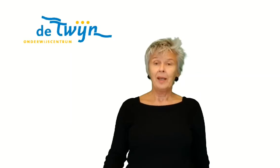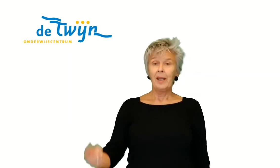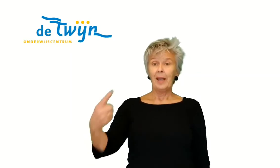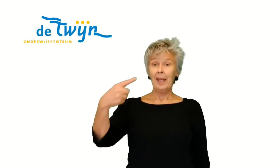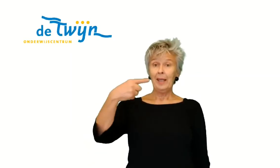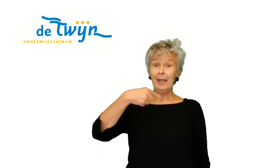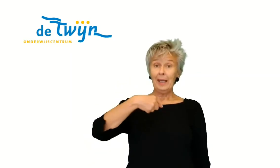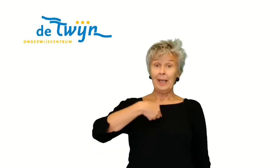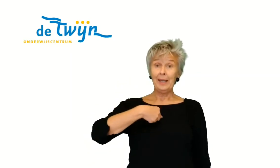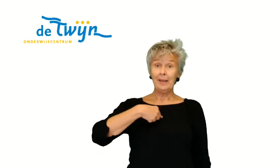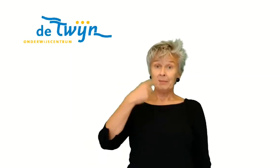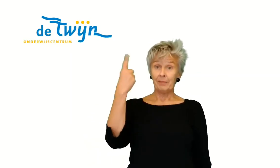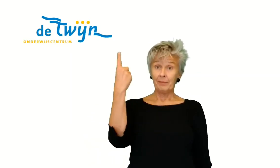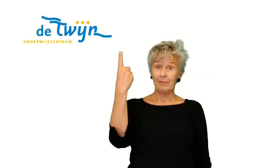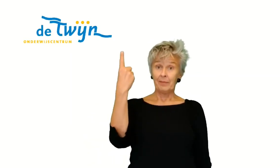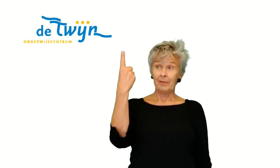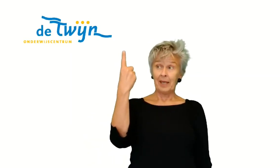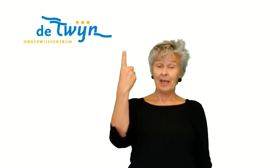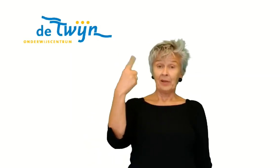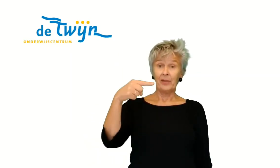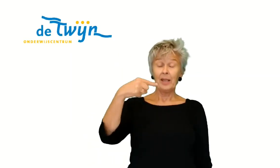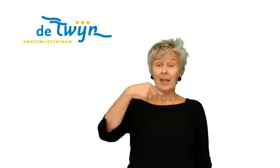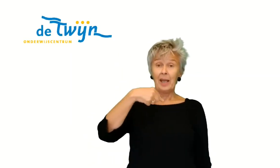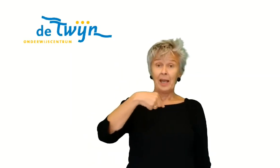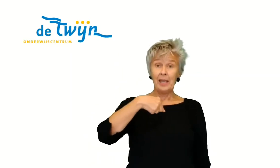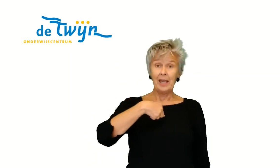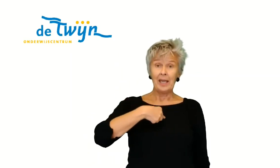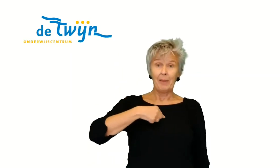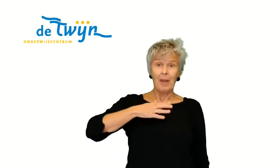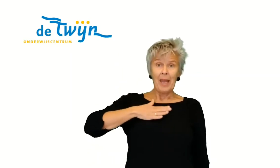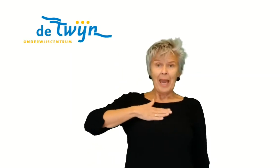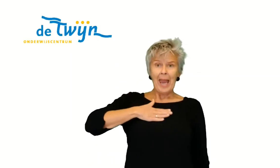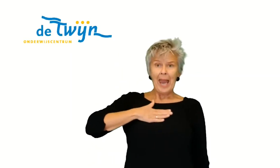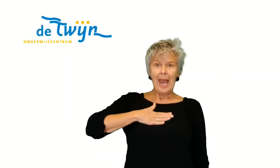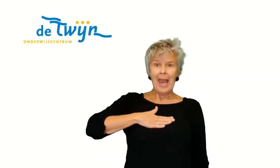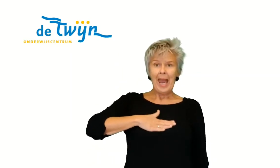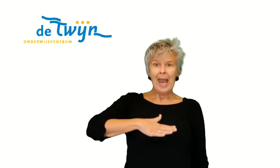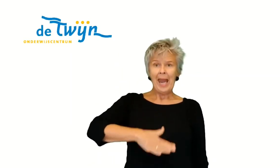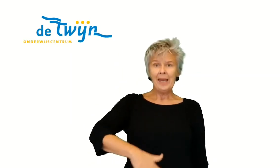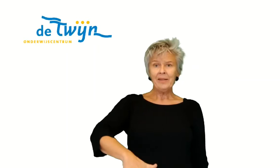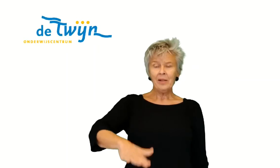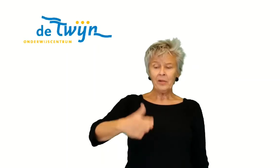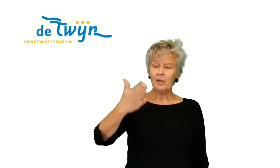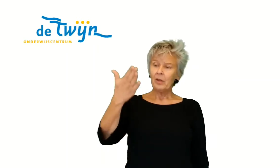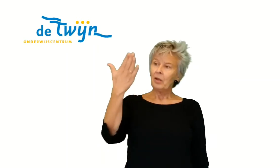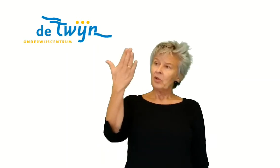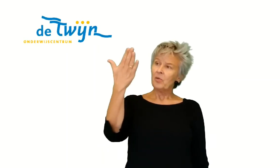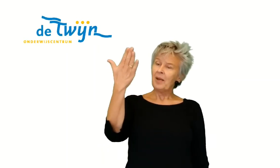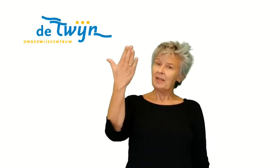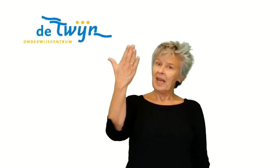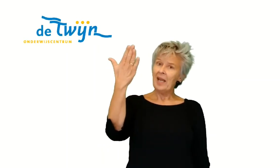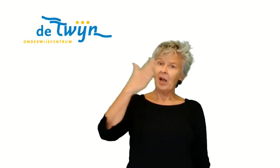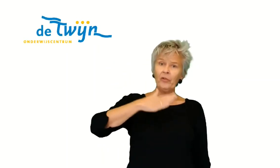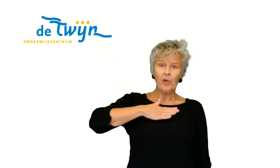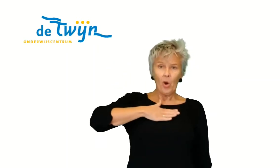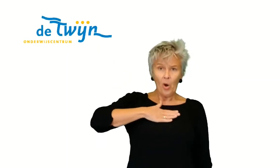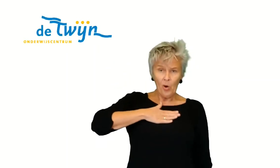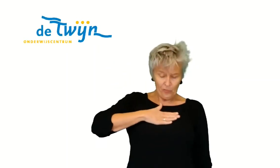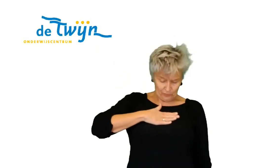En ik... De ene hand, En ik heb eindelijk... Dus met de hele hand over